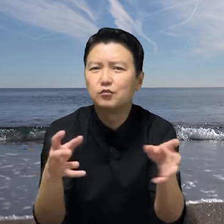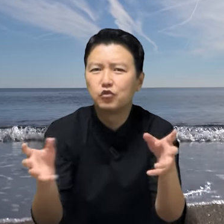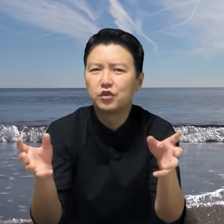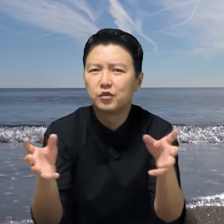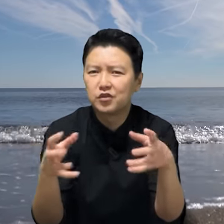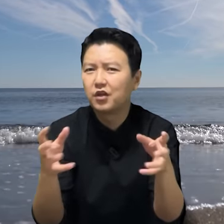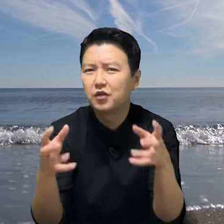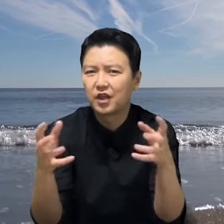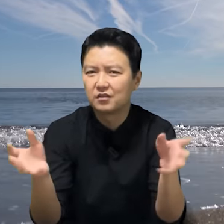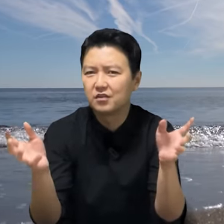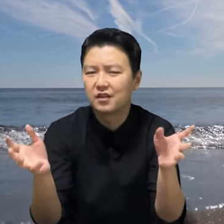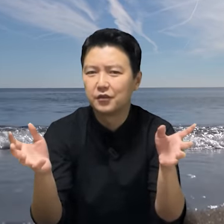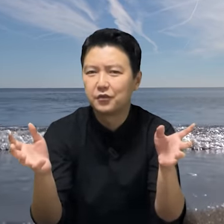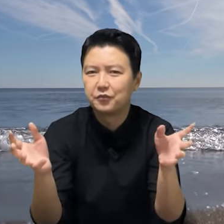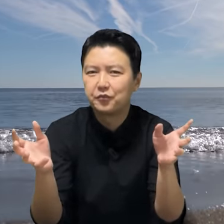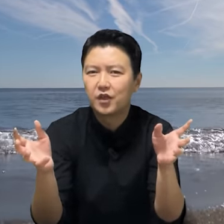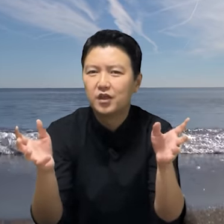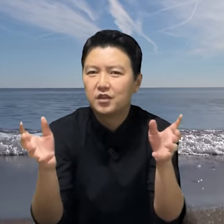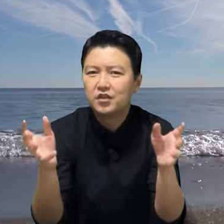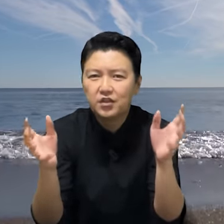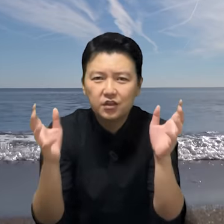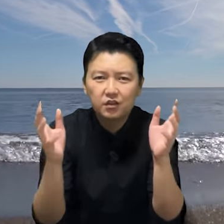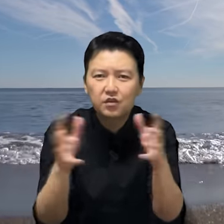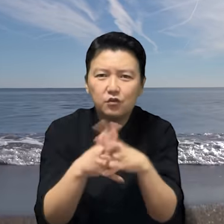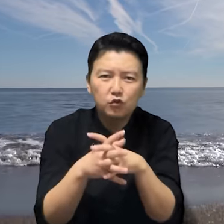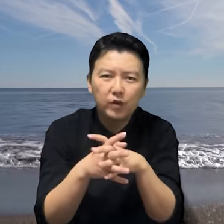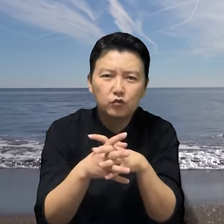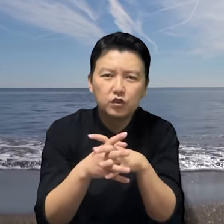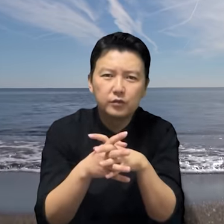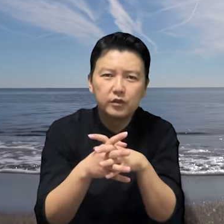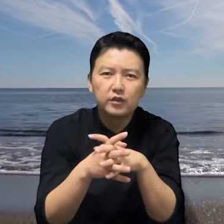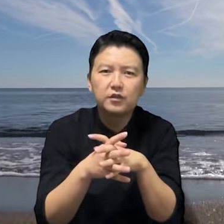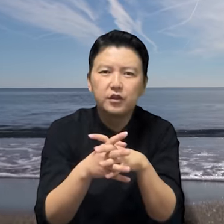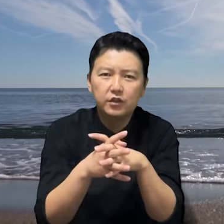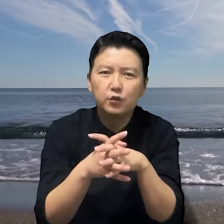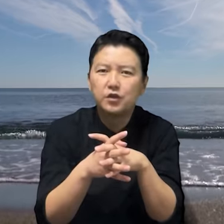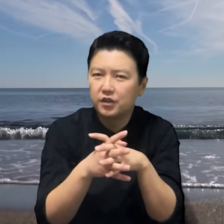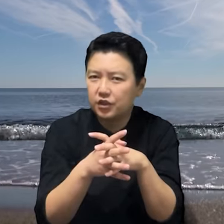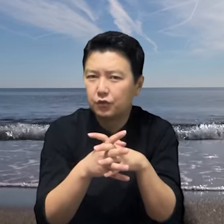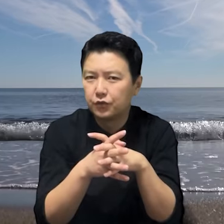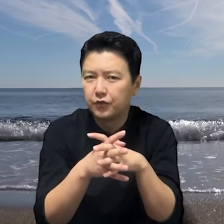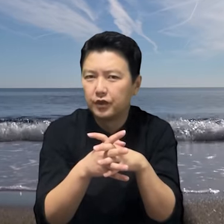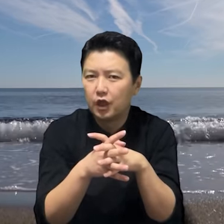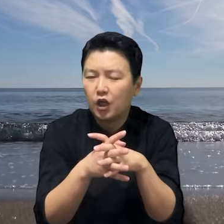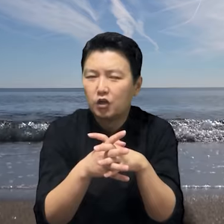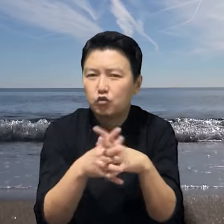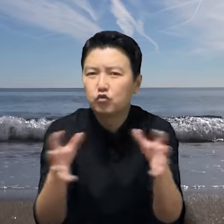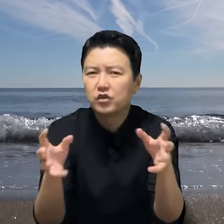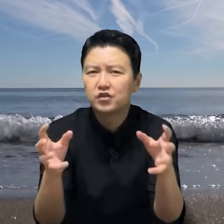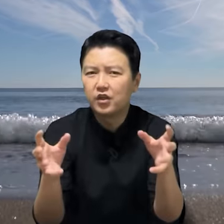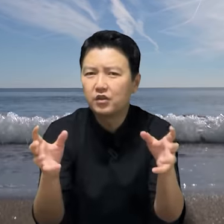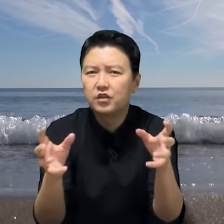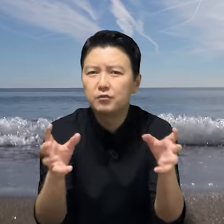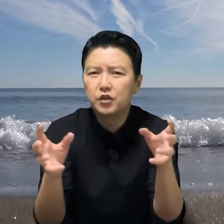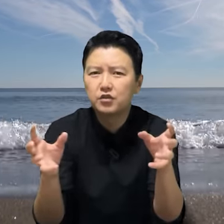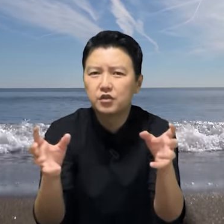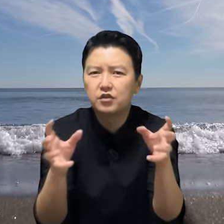무기이면 체면이 안서잖아요. 드디어 1991년 1월 29일 중국에서 제일 큰 명절인